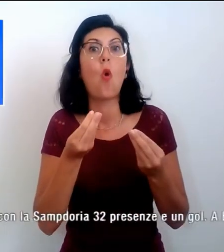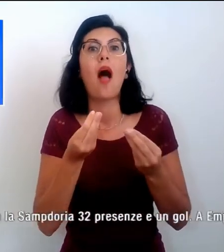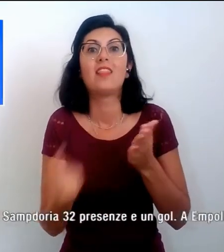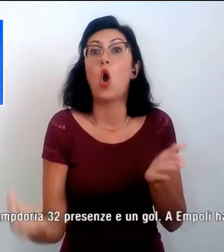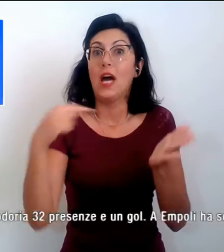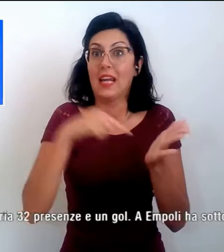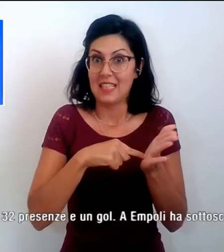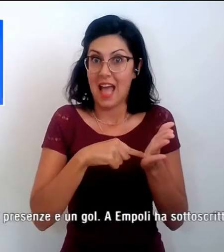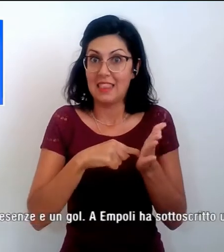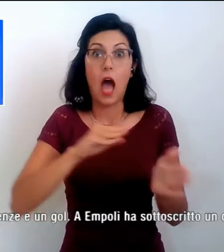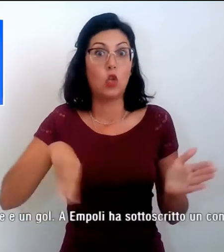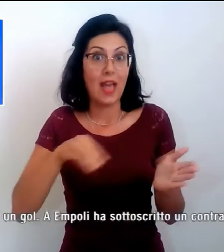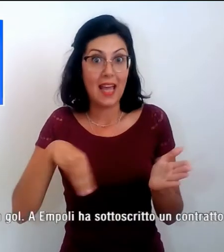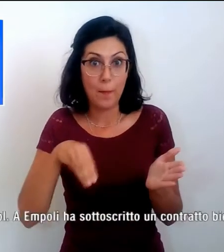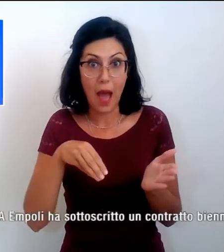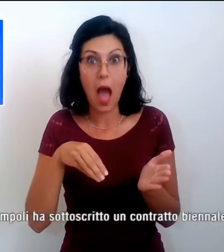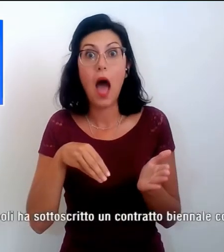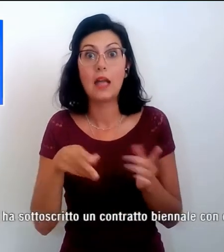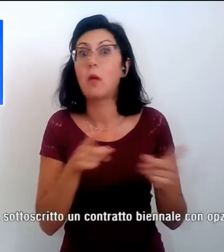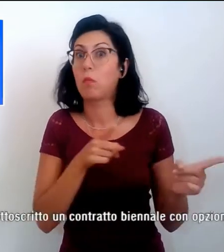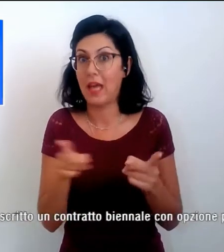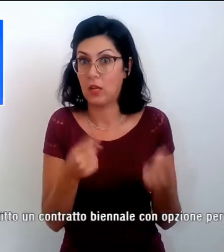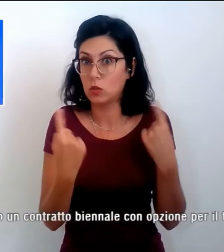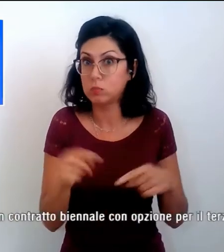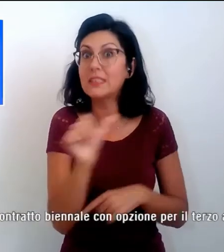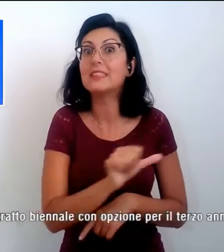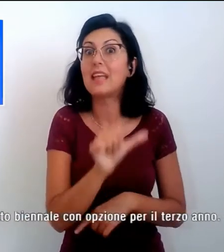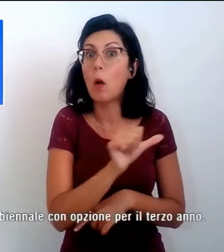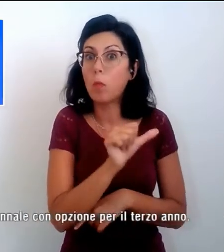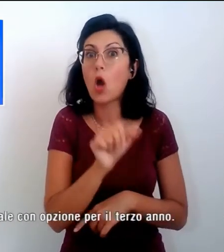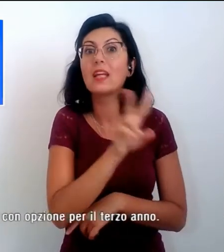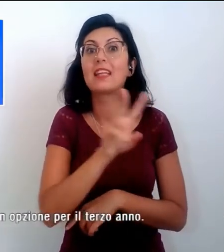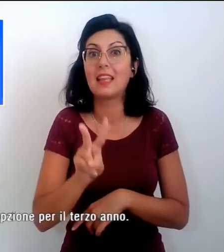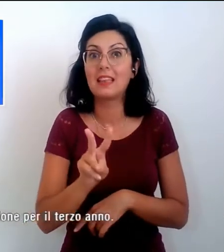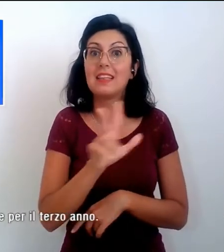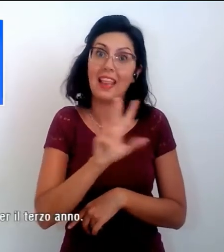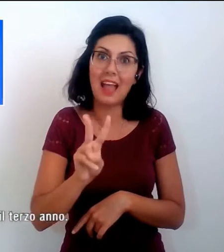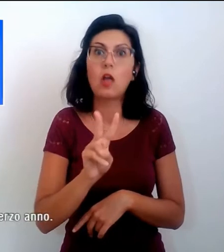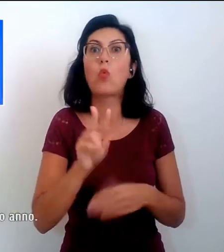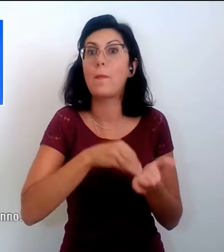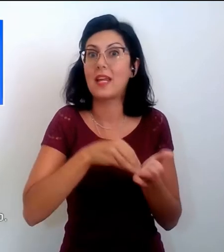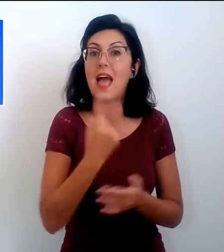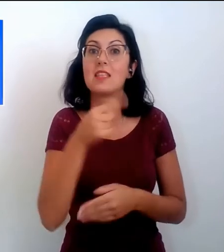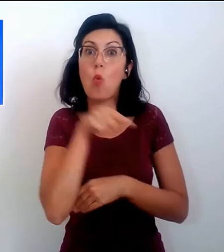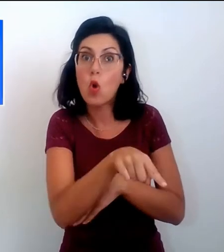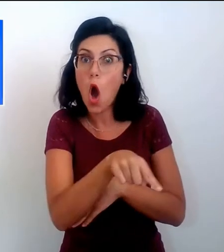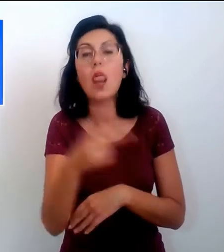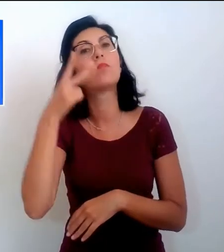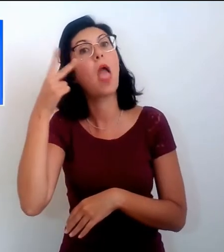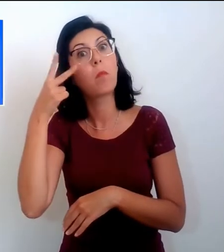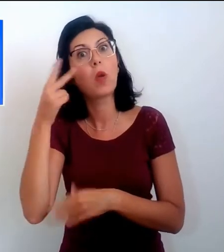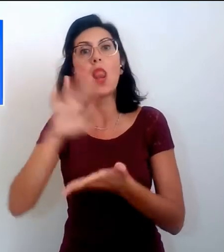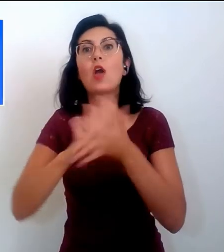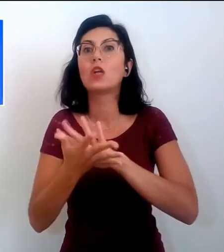Campani, in questo periodo con la Sampdoria, 32 presenze e un gol, a Empoli ha sottoscritto un contratto